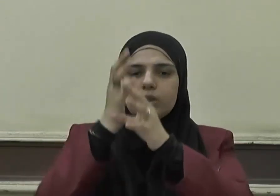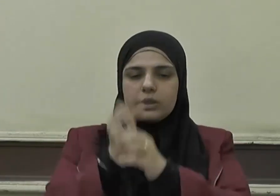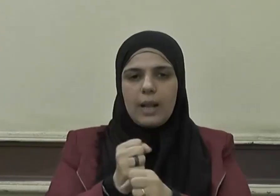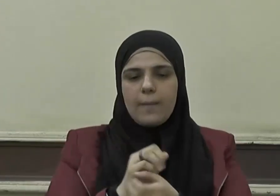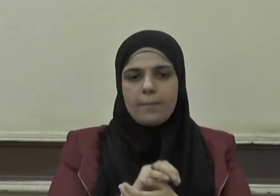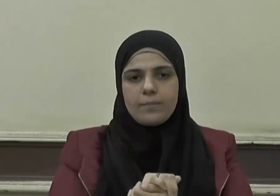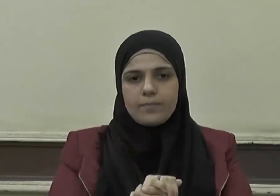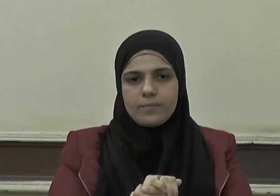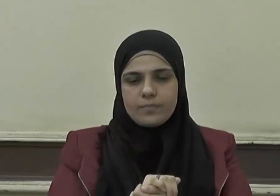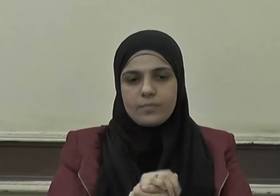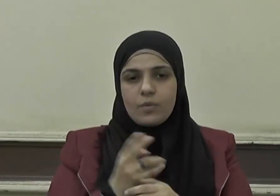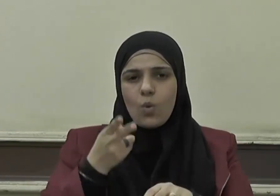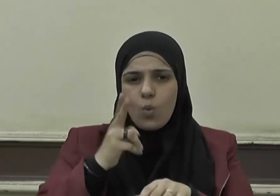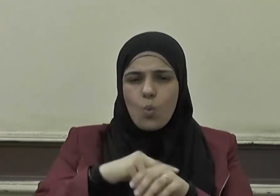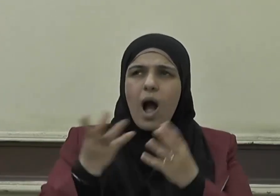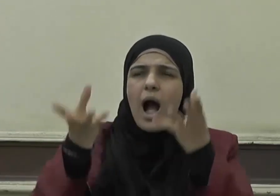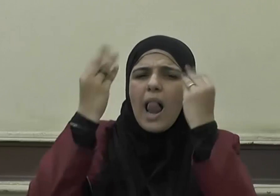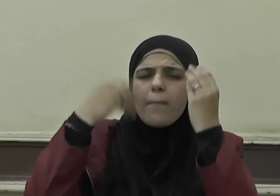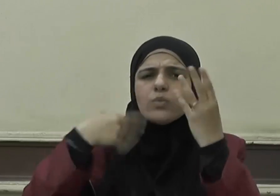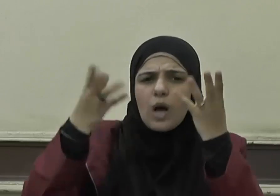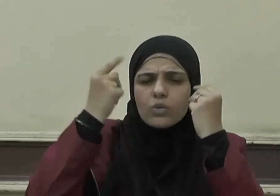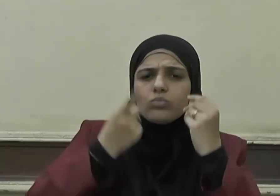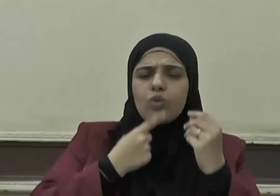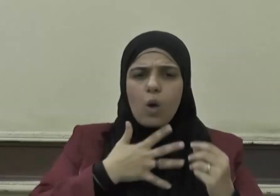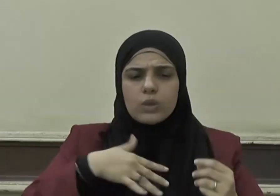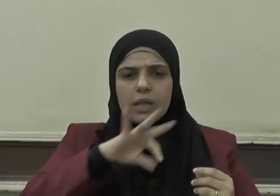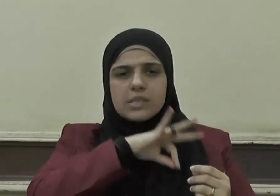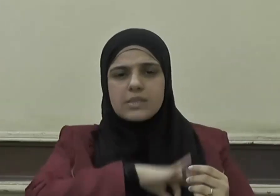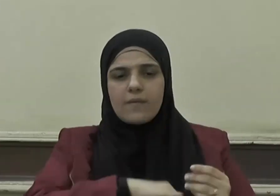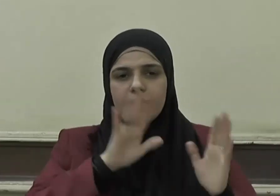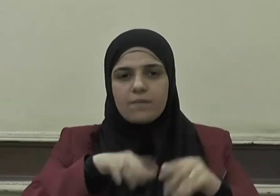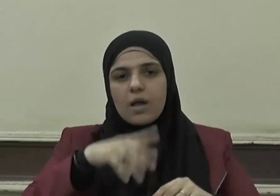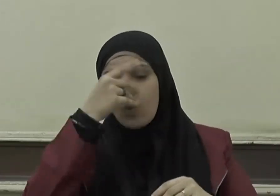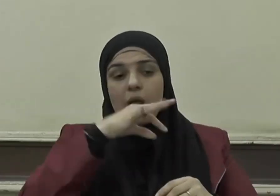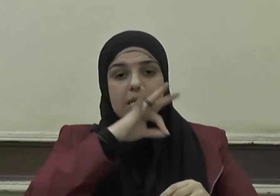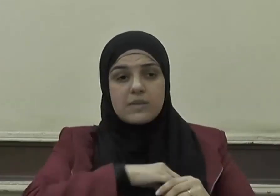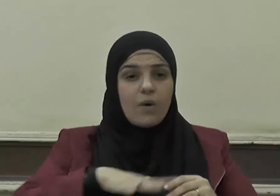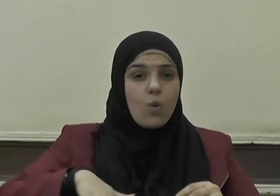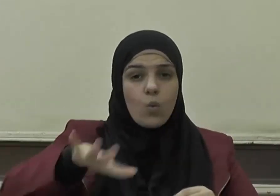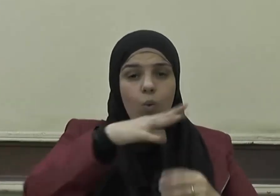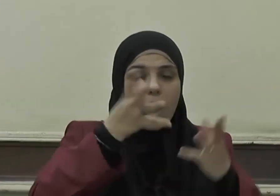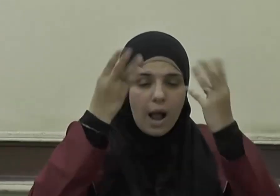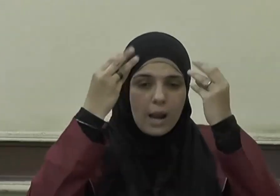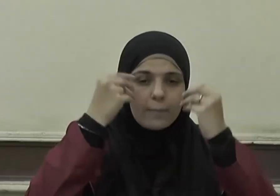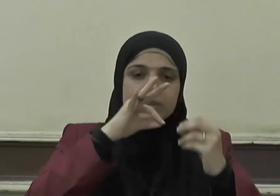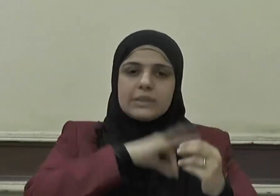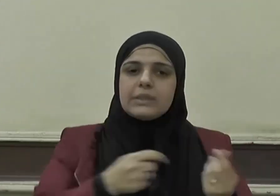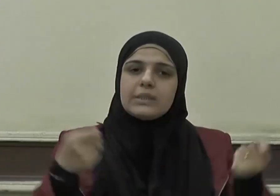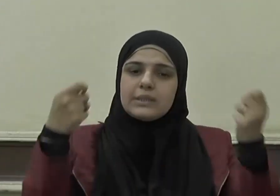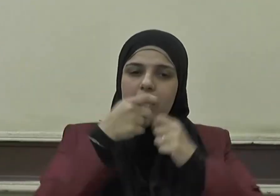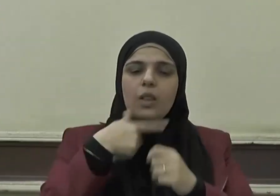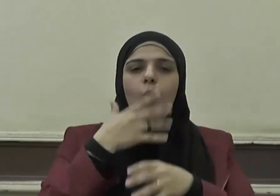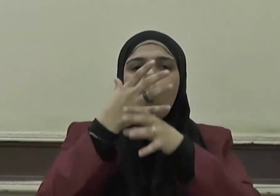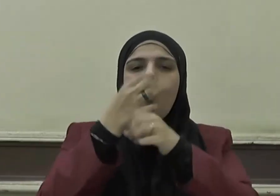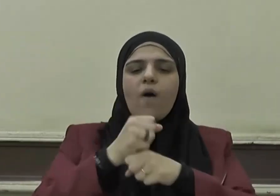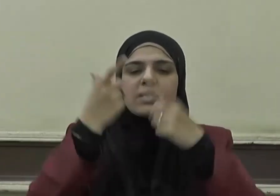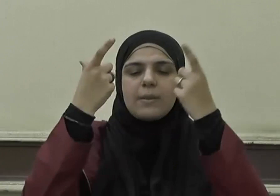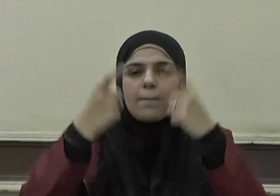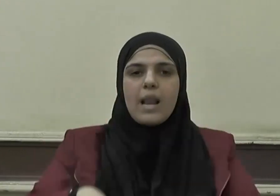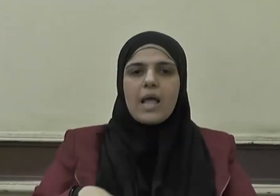وسلم وعلمنا ما ينفعنا وانفعنا بما تعلمنا واحفظ بلادنا